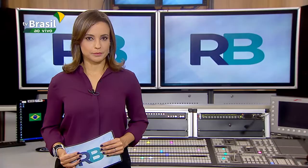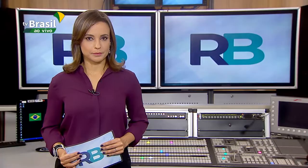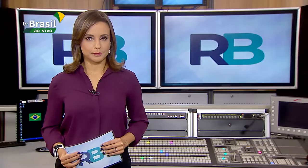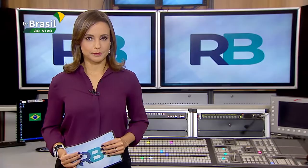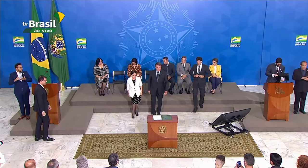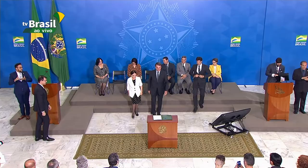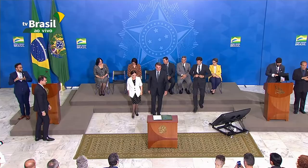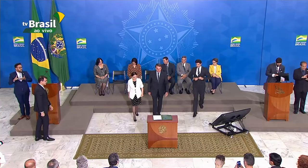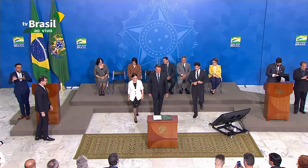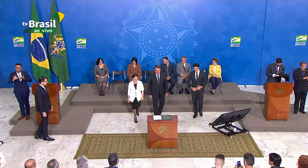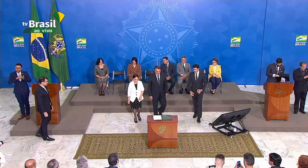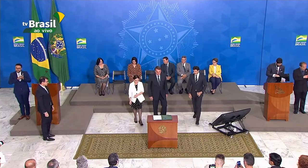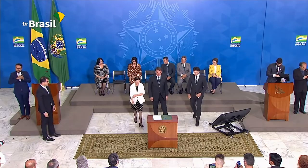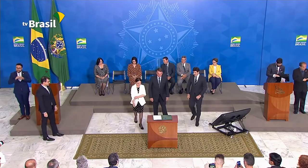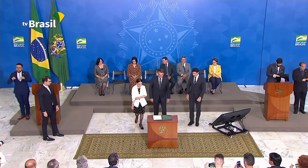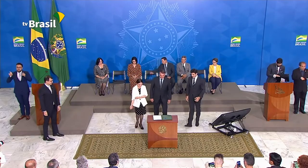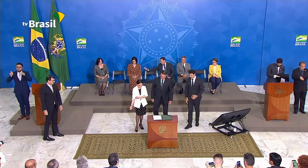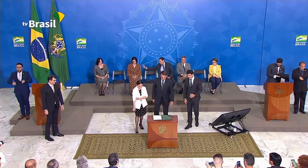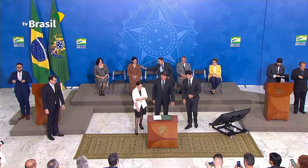cultural.